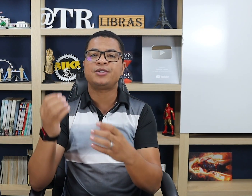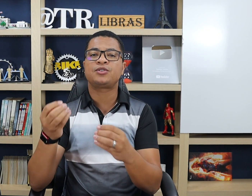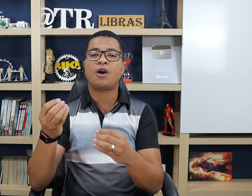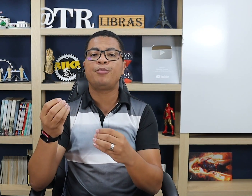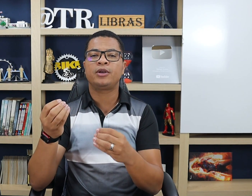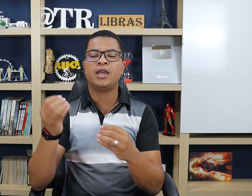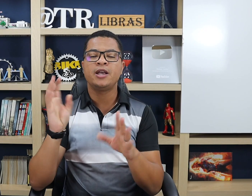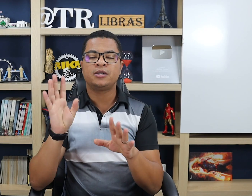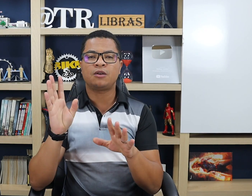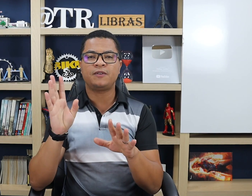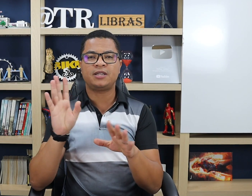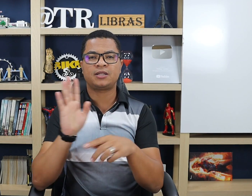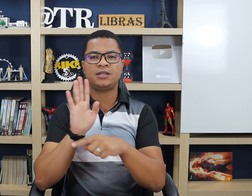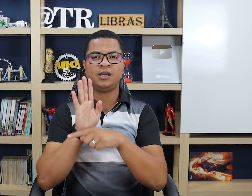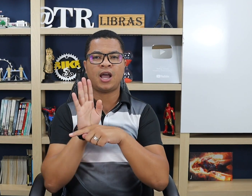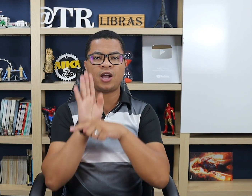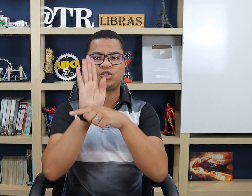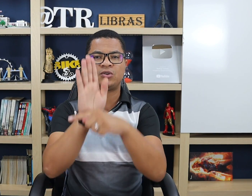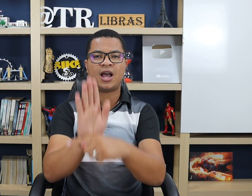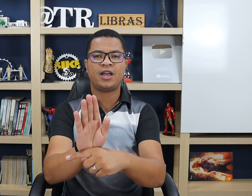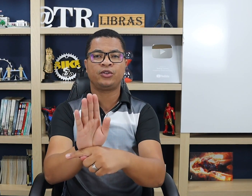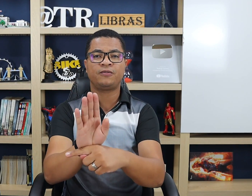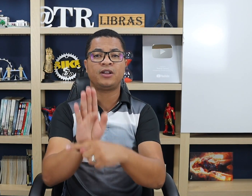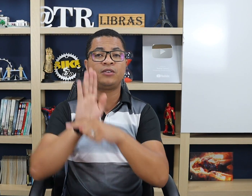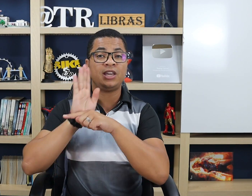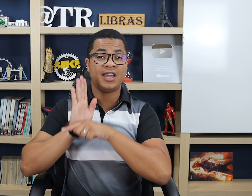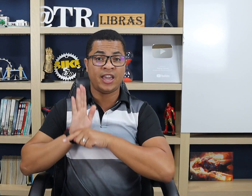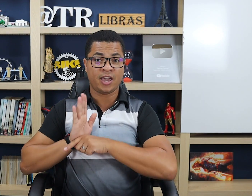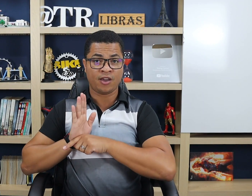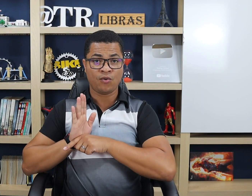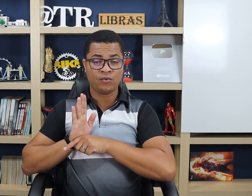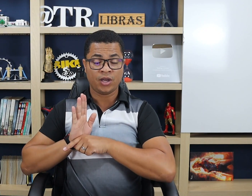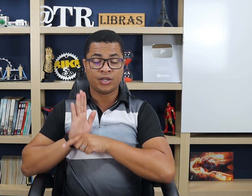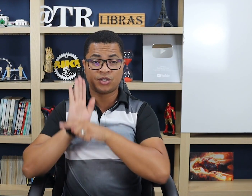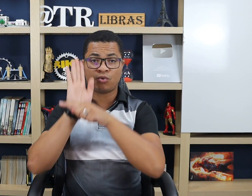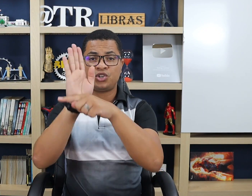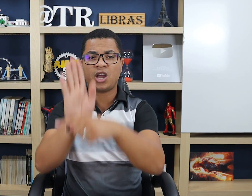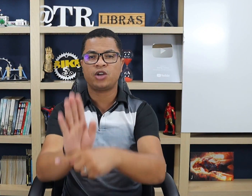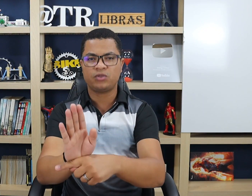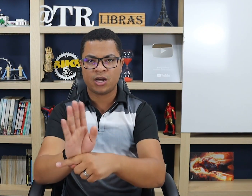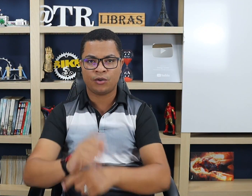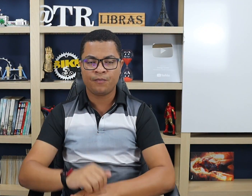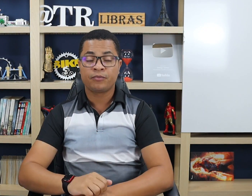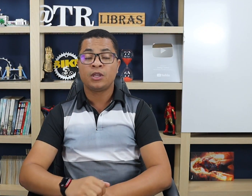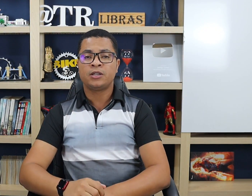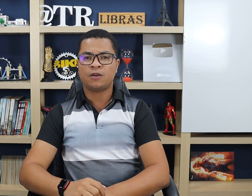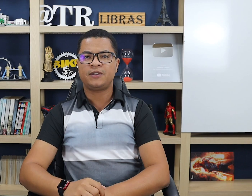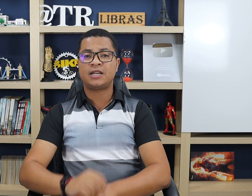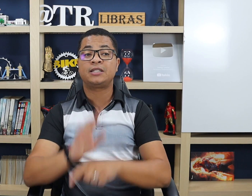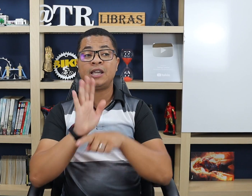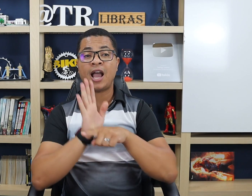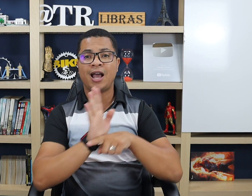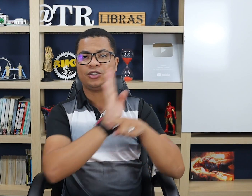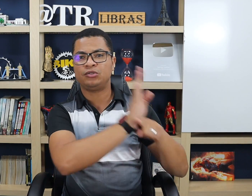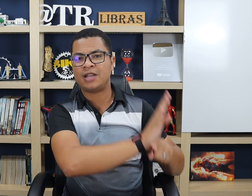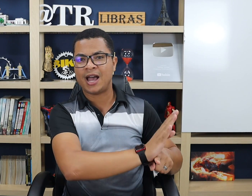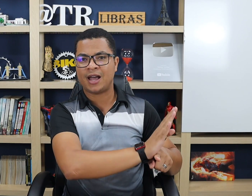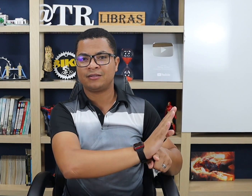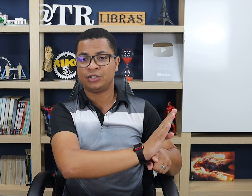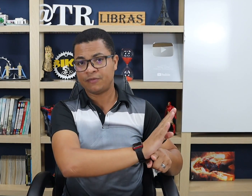direcional por quê? Se eu fizer assim, ajudar, eu estou falando que eu estou te ajudando. Se eu fizer assim, ajudar, já